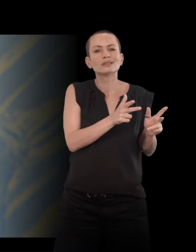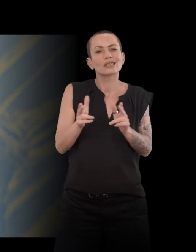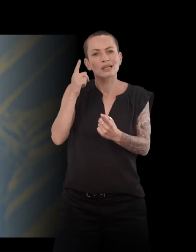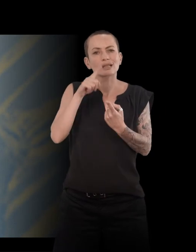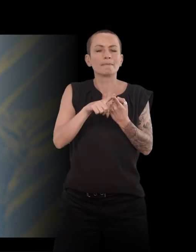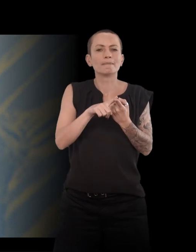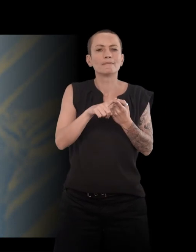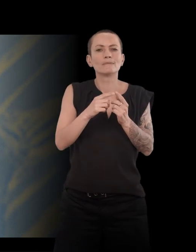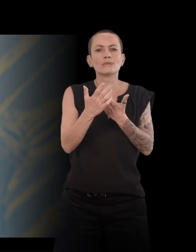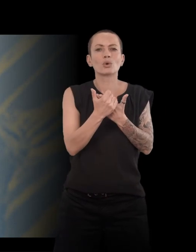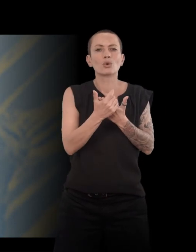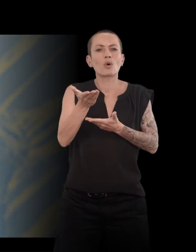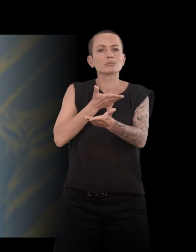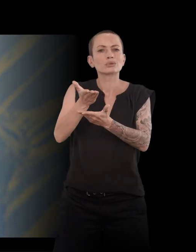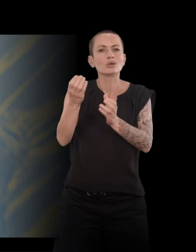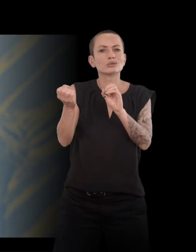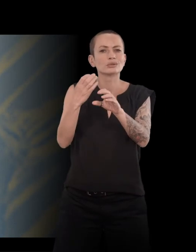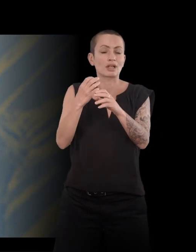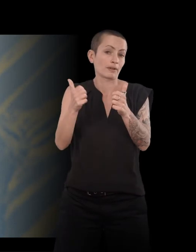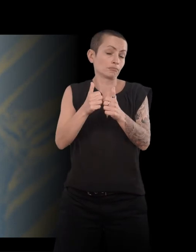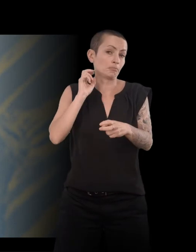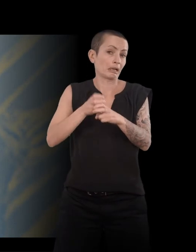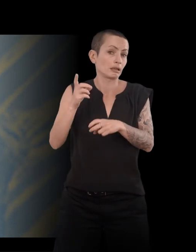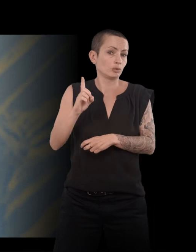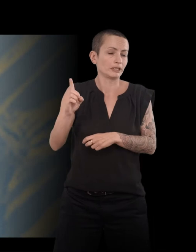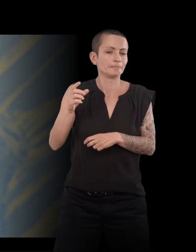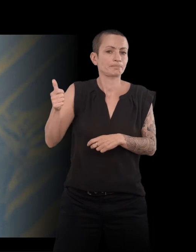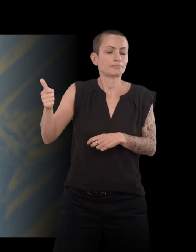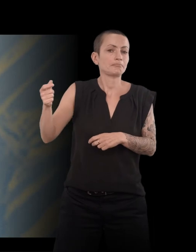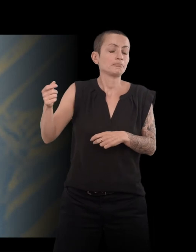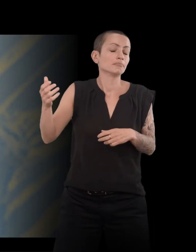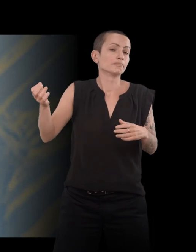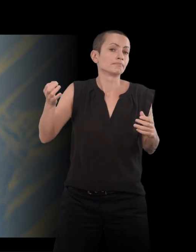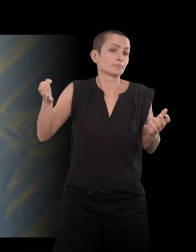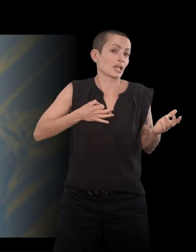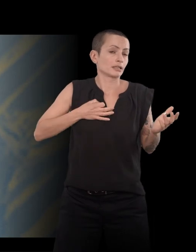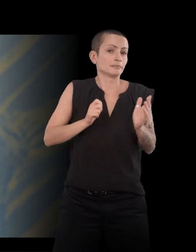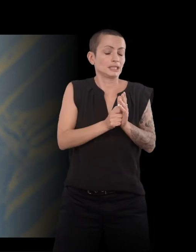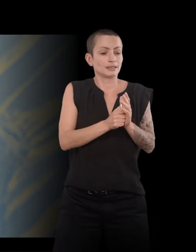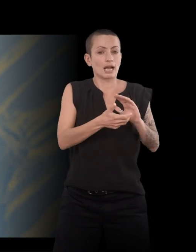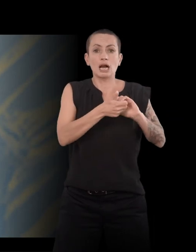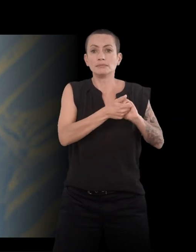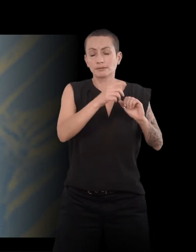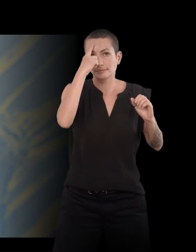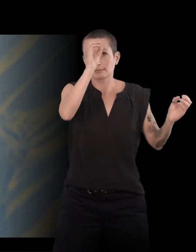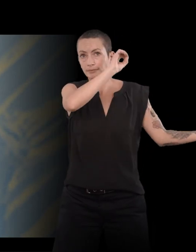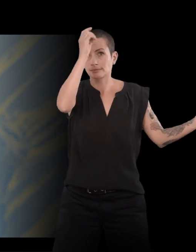Et il dit, quand on pense à un ami, on pense surtout à sa voix. Mais pour les auteurs qu'on n'a jamais connus,